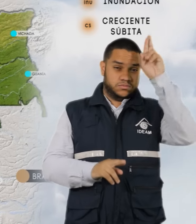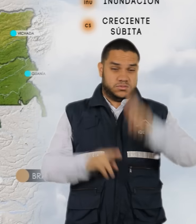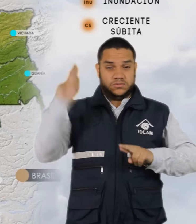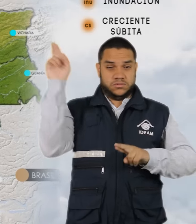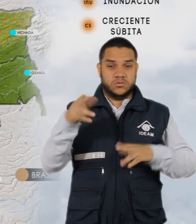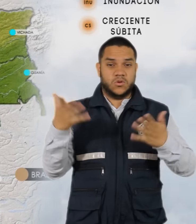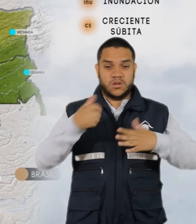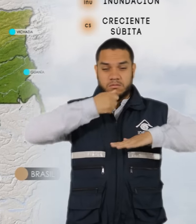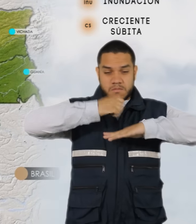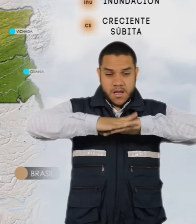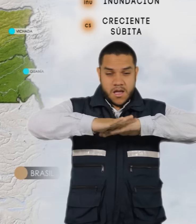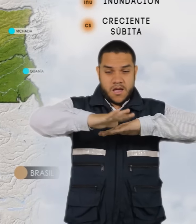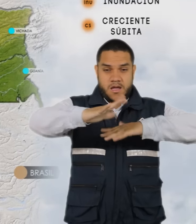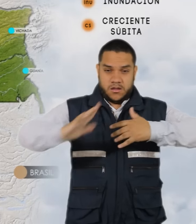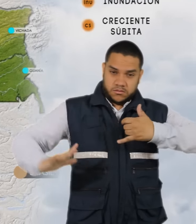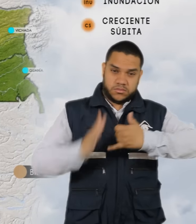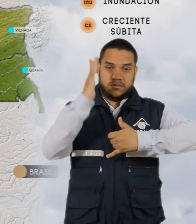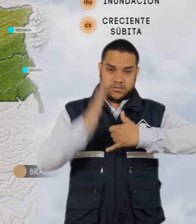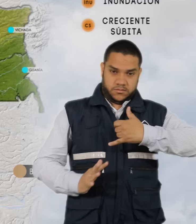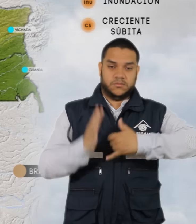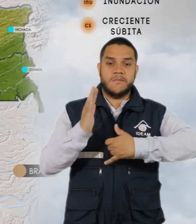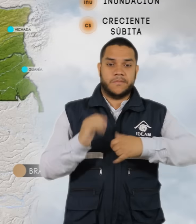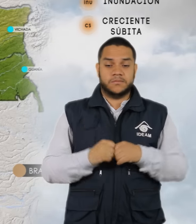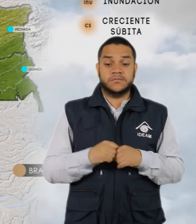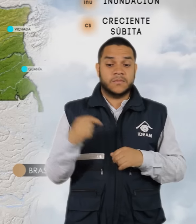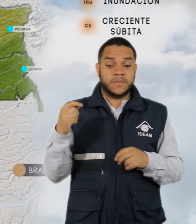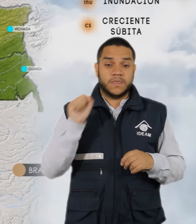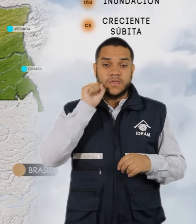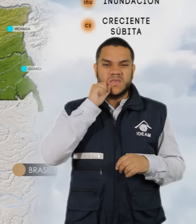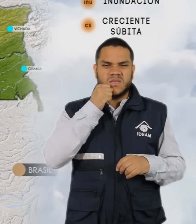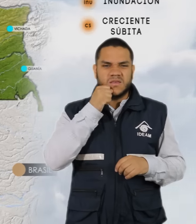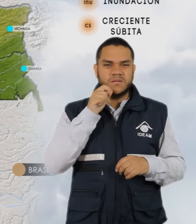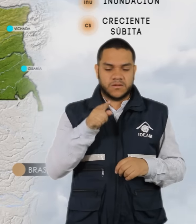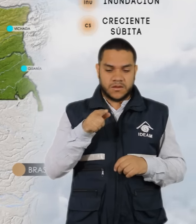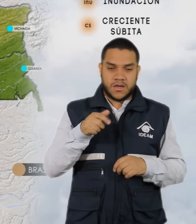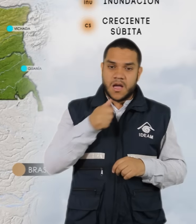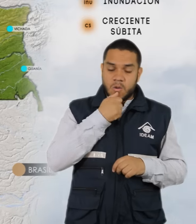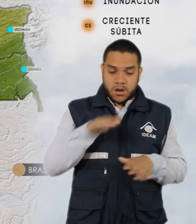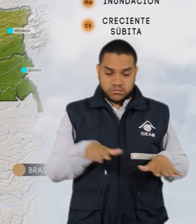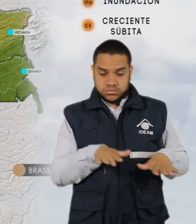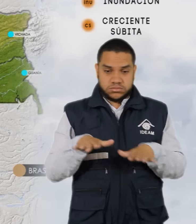Pacífico colombiano. Y alerta naranja por incremento súbito en los niveles del río Mira.